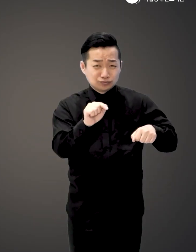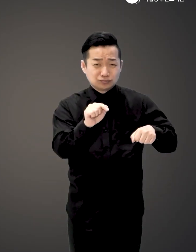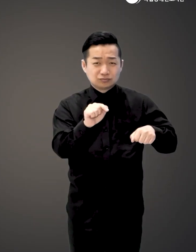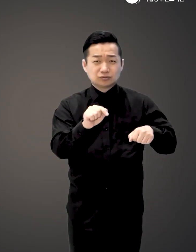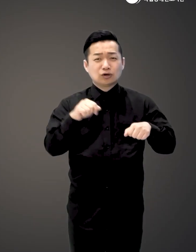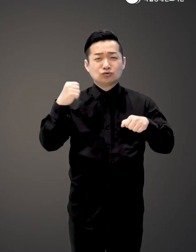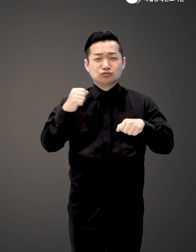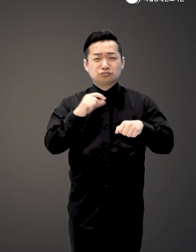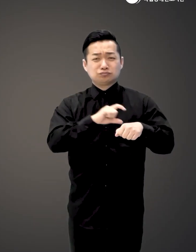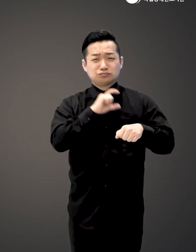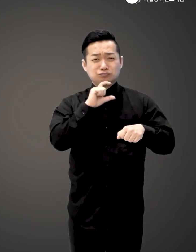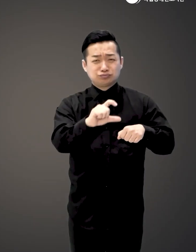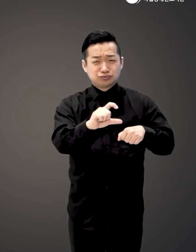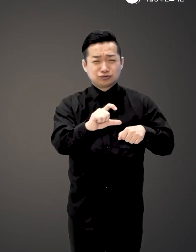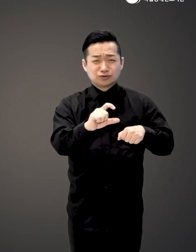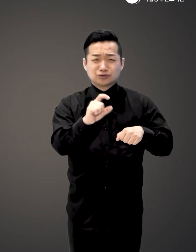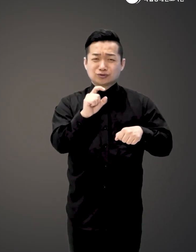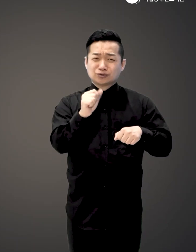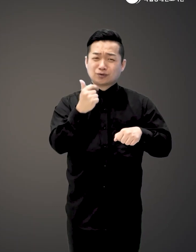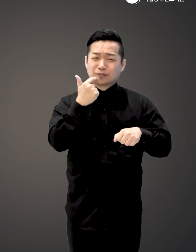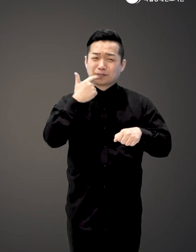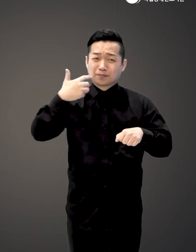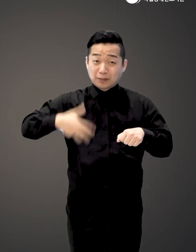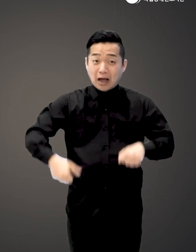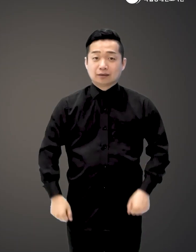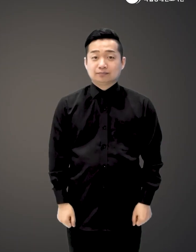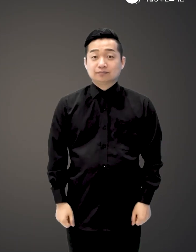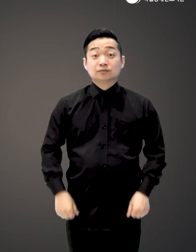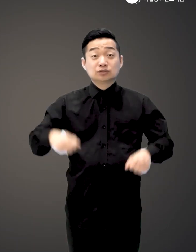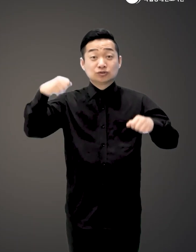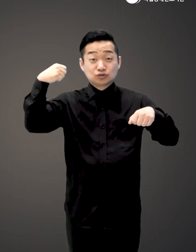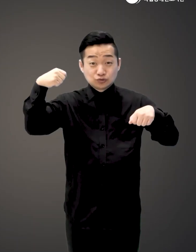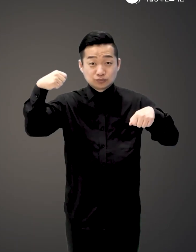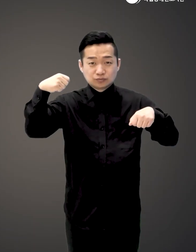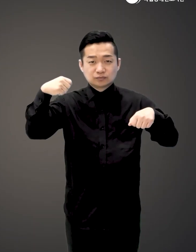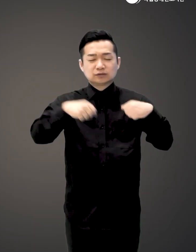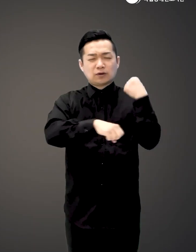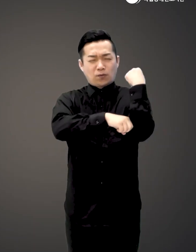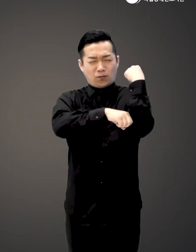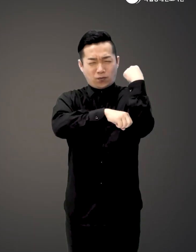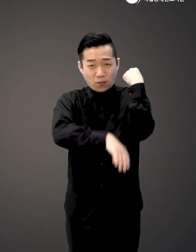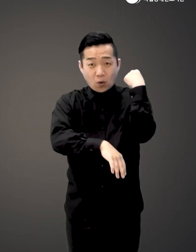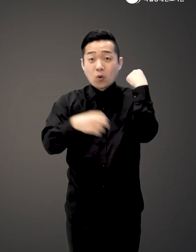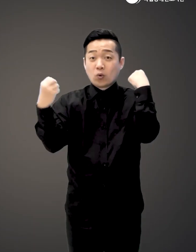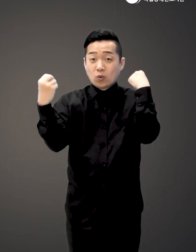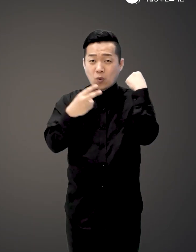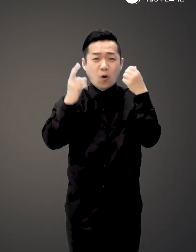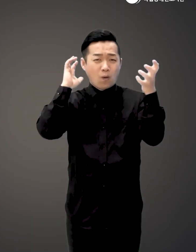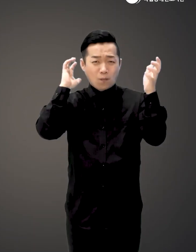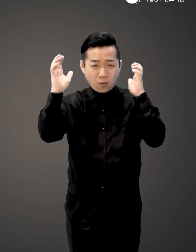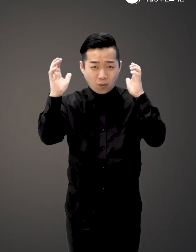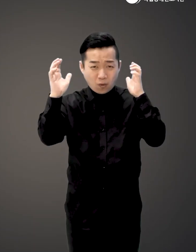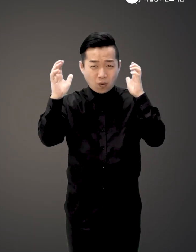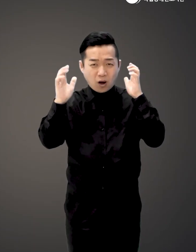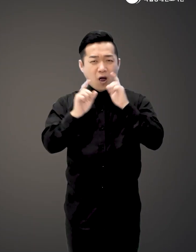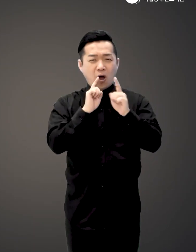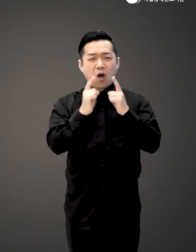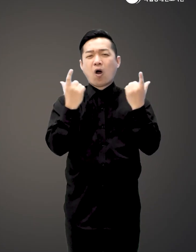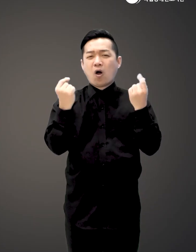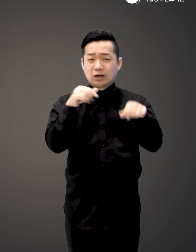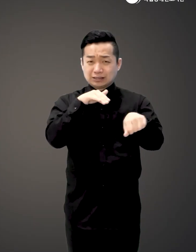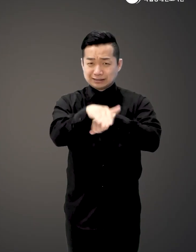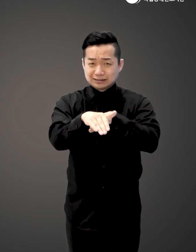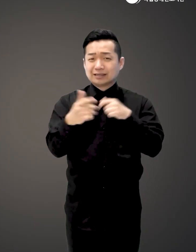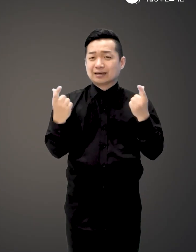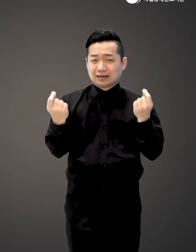단순히 움직임이라고 하기엔 어딘가 조금 아쉽습니다 어쩌면 춤은 가장 원시적이면서도 복잡한 하나의